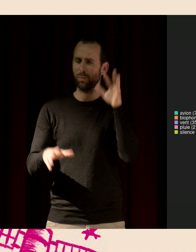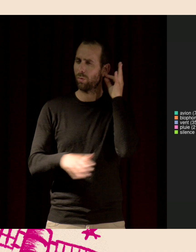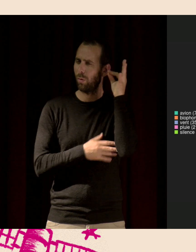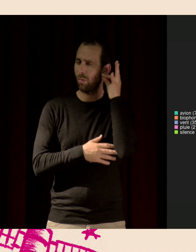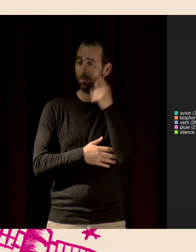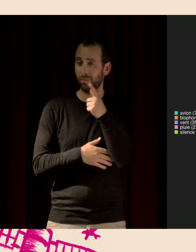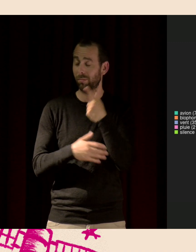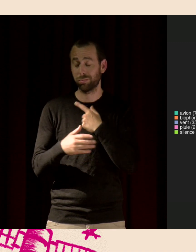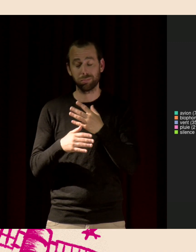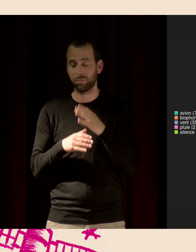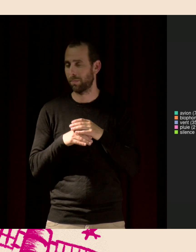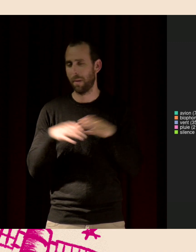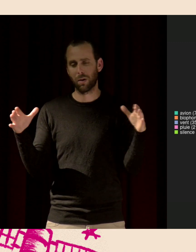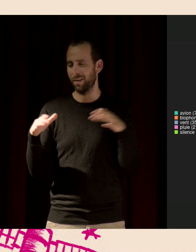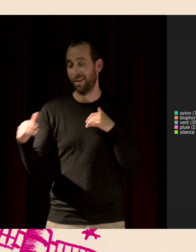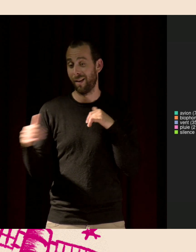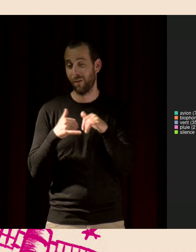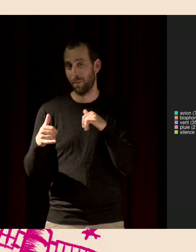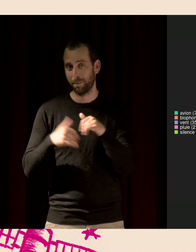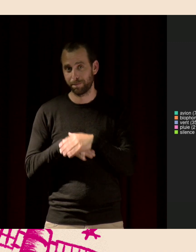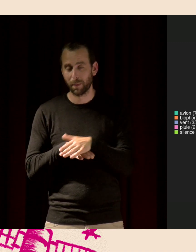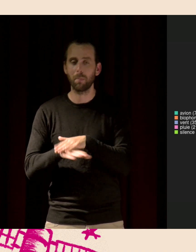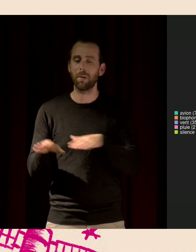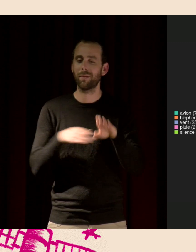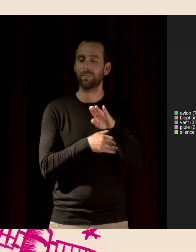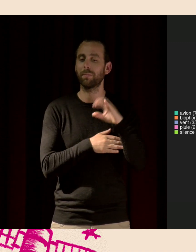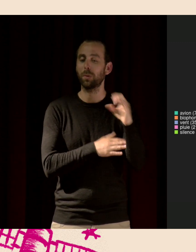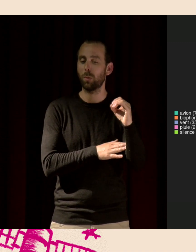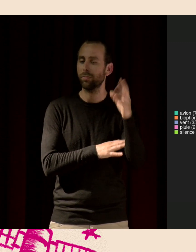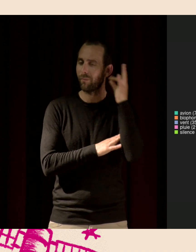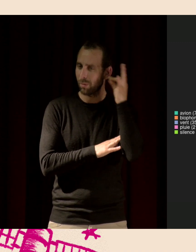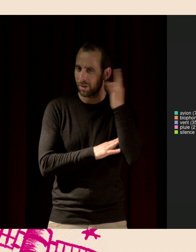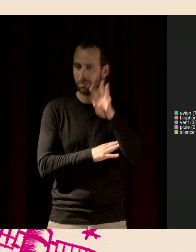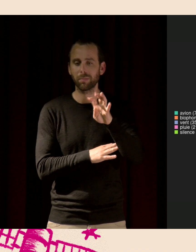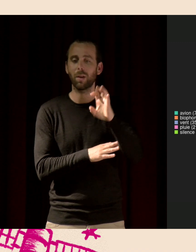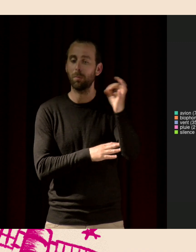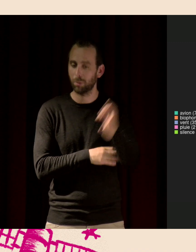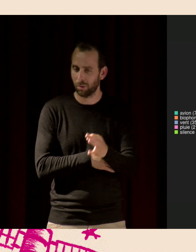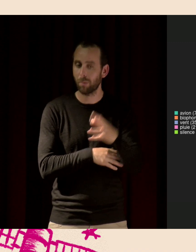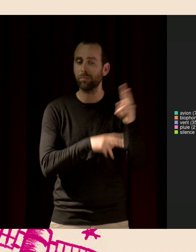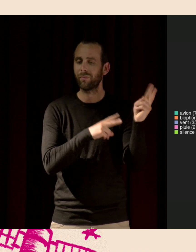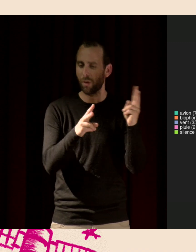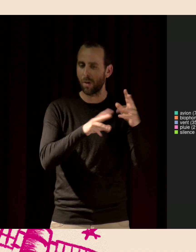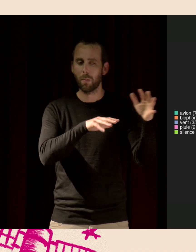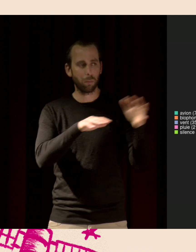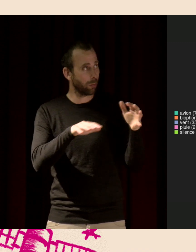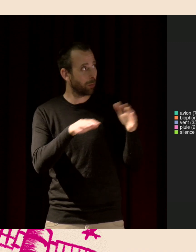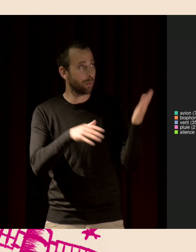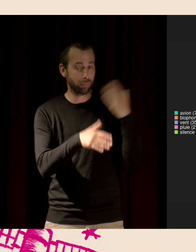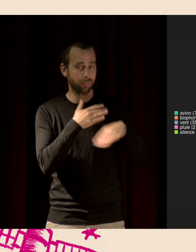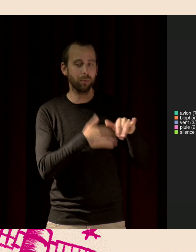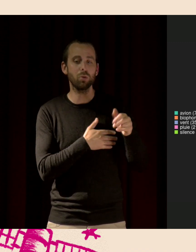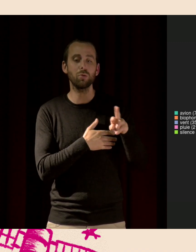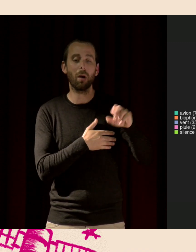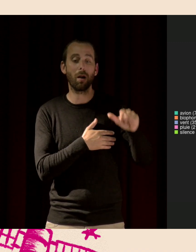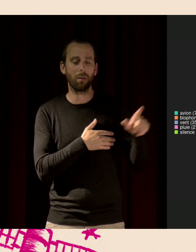avions. Après, y de la biophonie, donc les animaux, 40%, puis après, il y a du vent, il y a beaucoup de la pluie, pleut beaucoup dans l'Augira, et